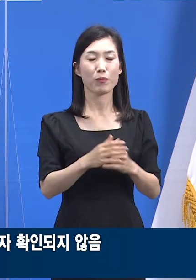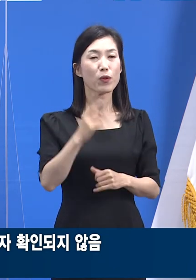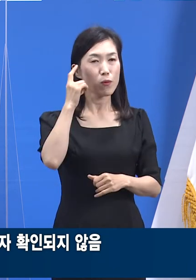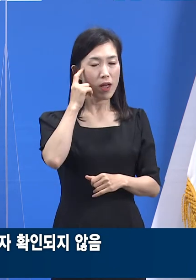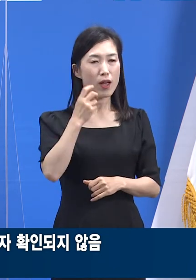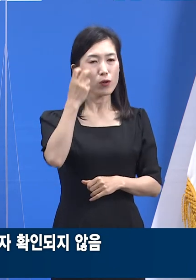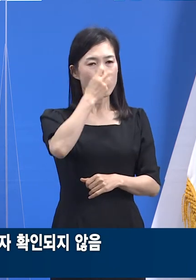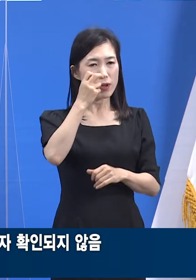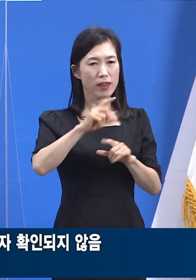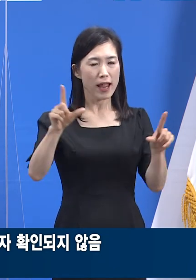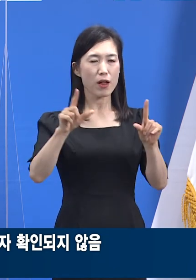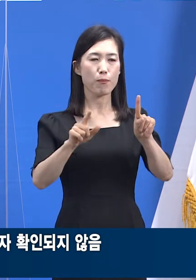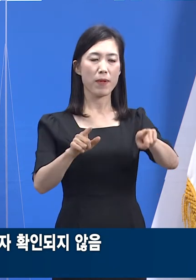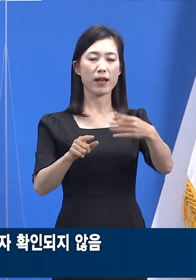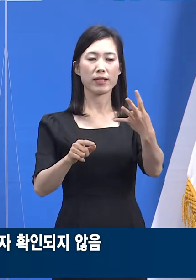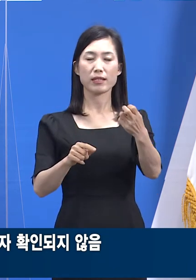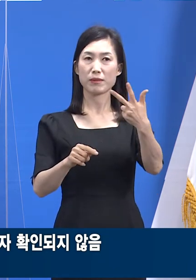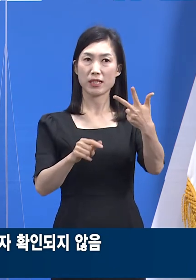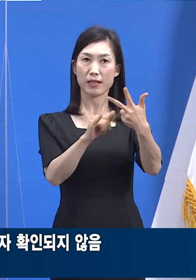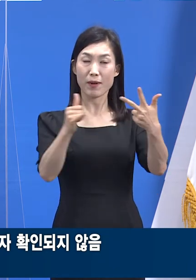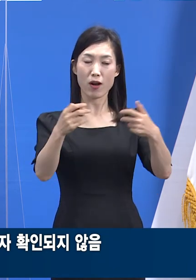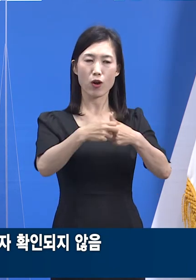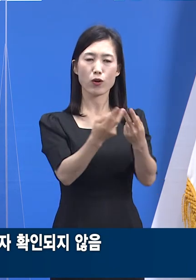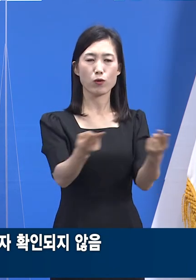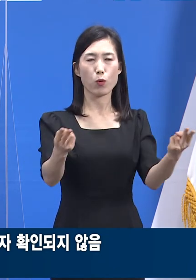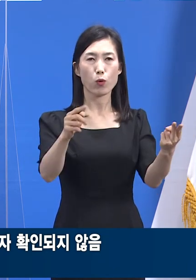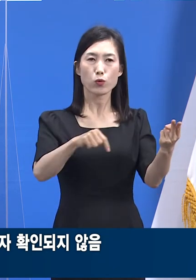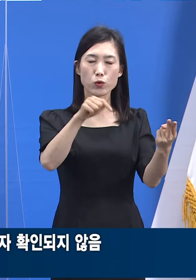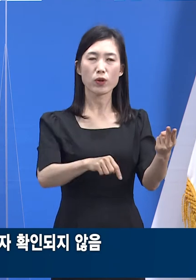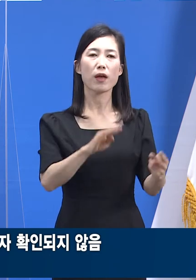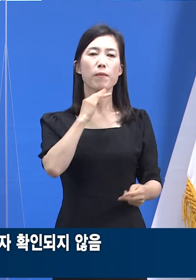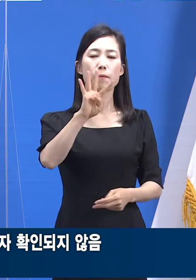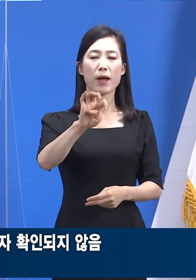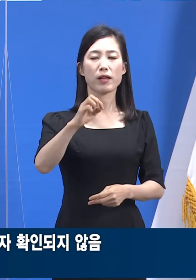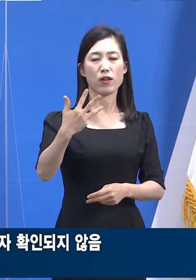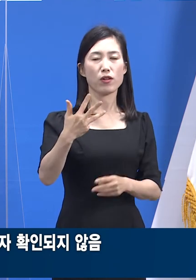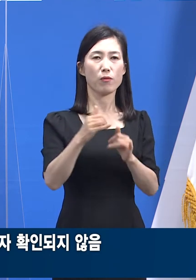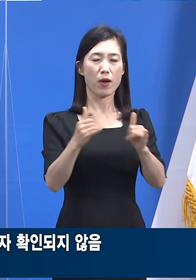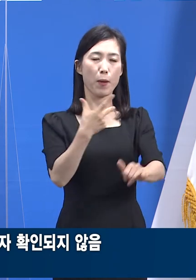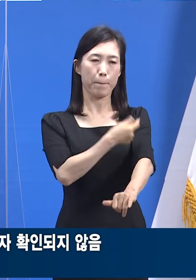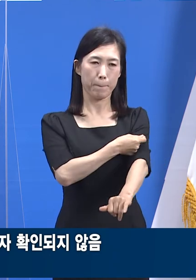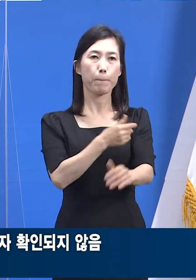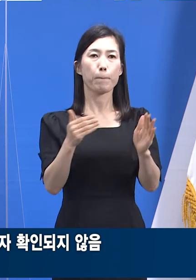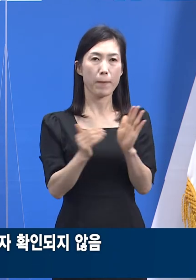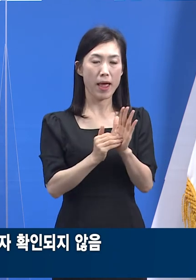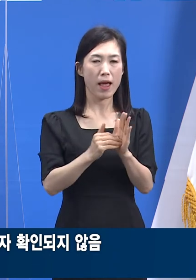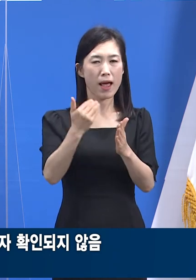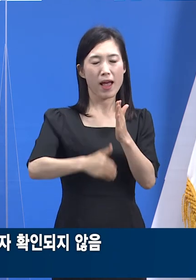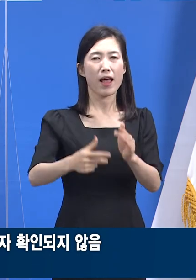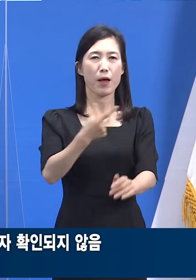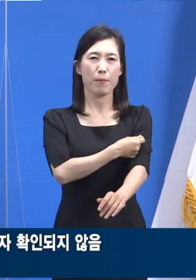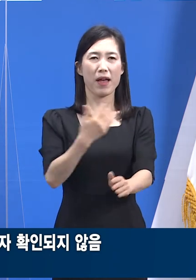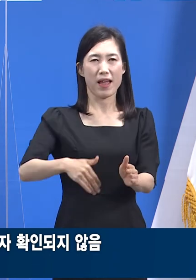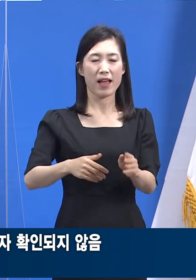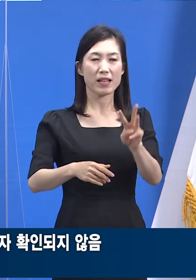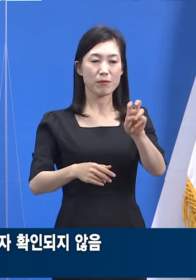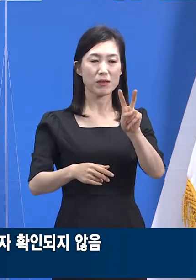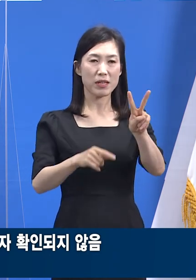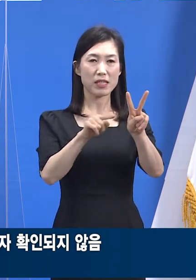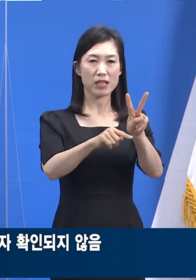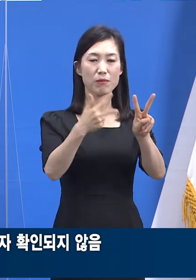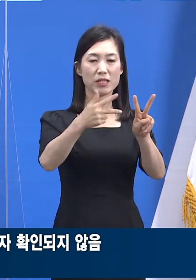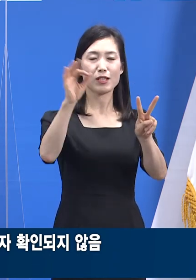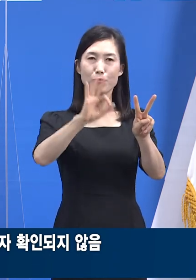기준 147명의 입원 환자 중 48명이 예방접종을 받았고 접종률은 32.7